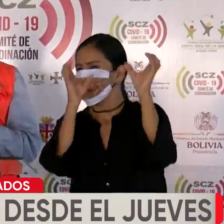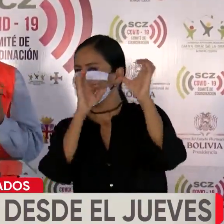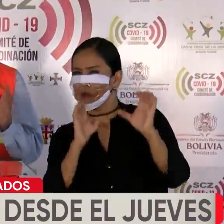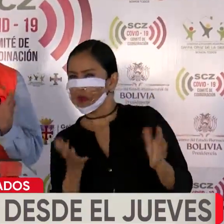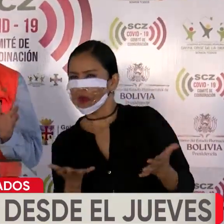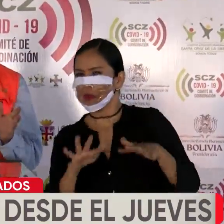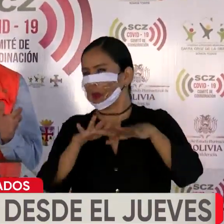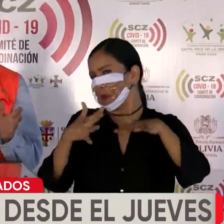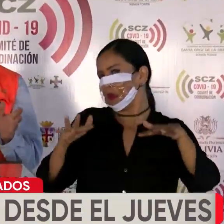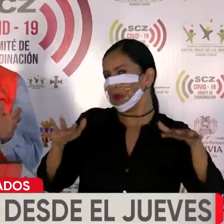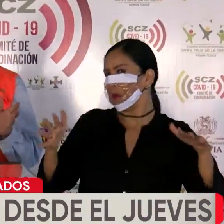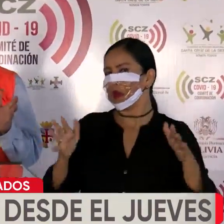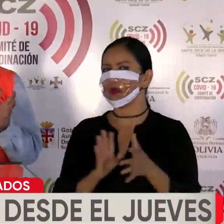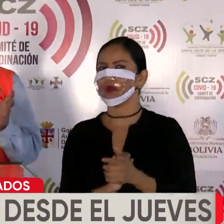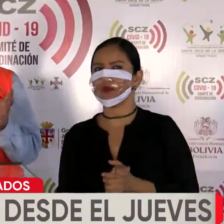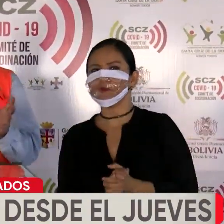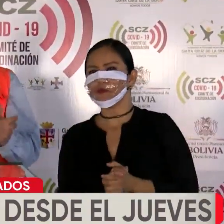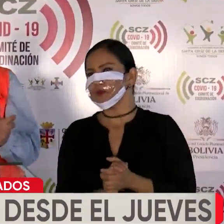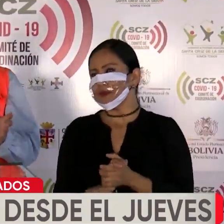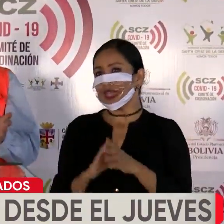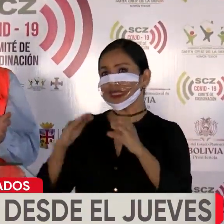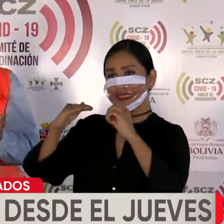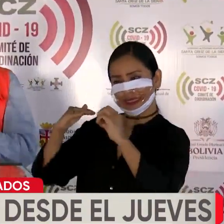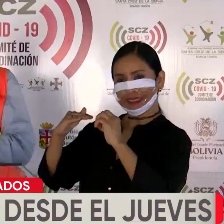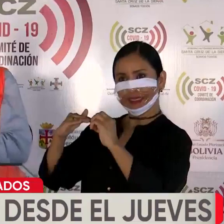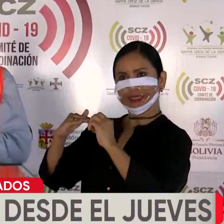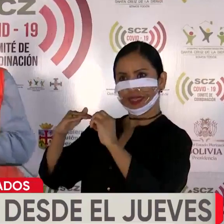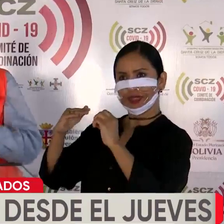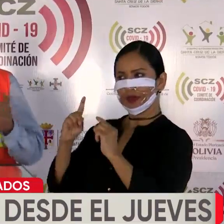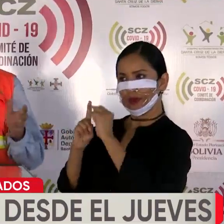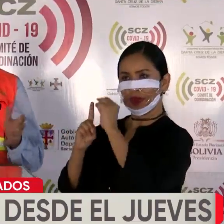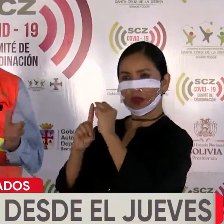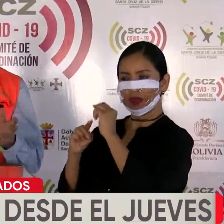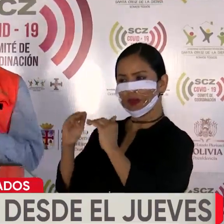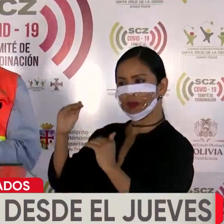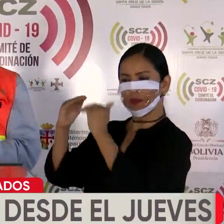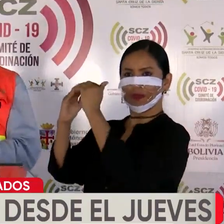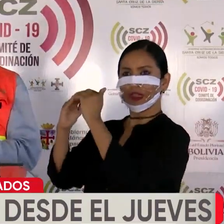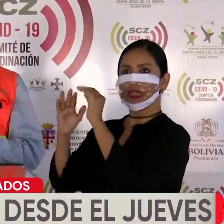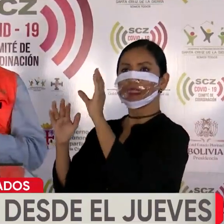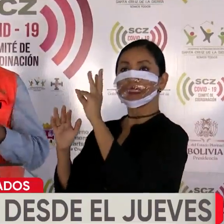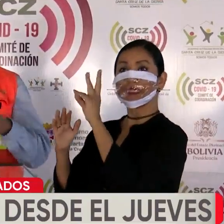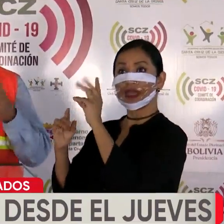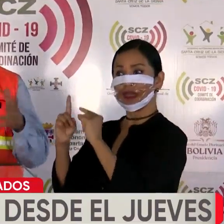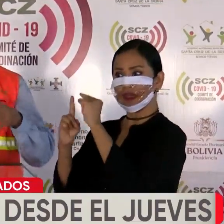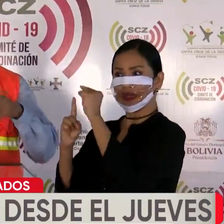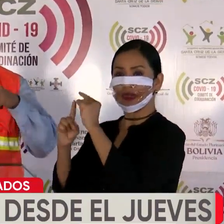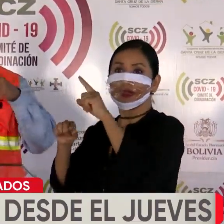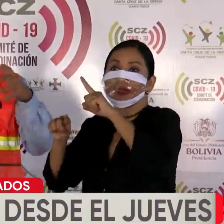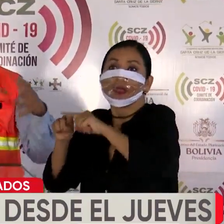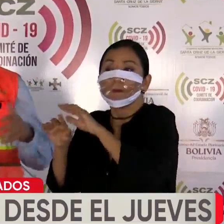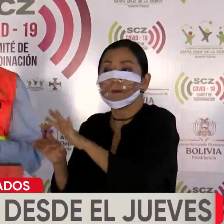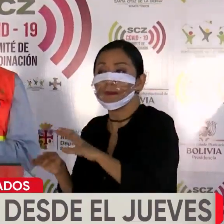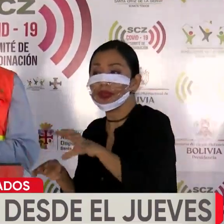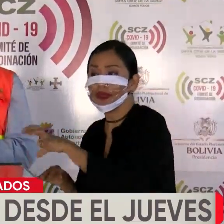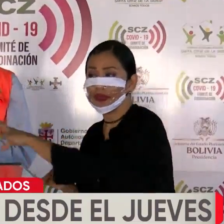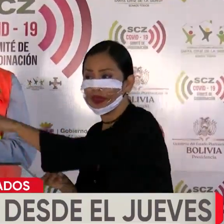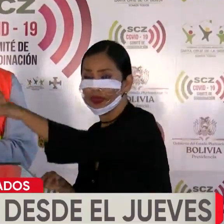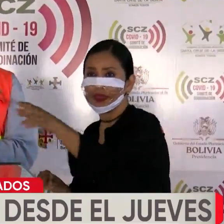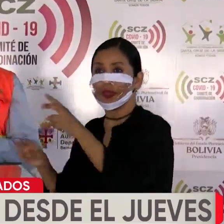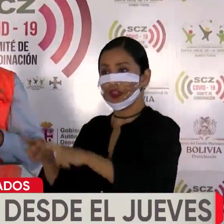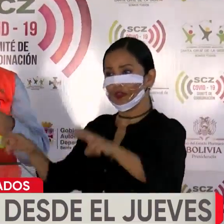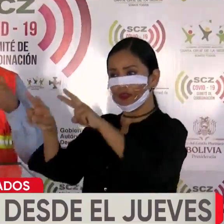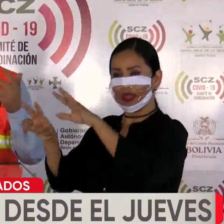que van a oscilar en 0 grados a 6 grados, dependiendo de la zona y microclima de los valles